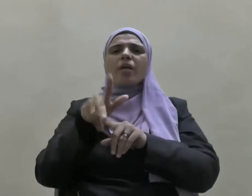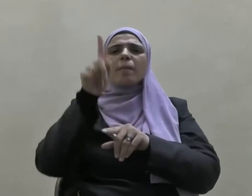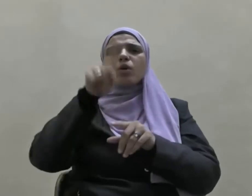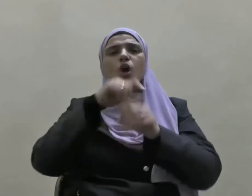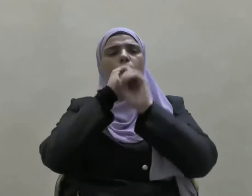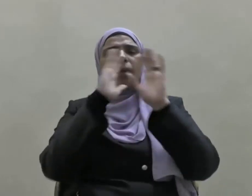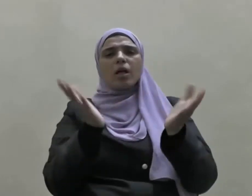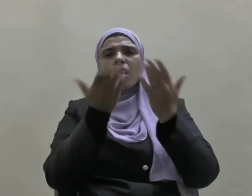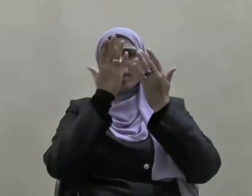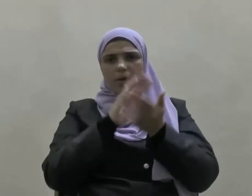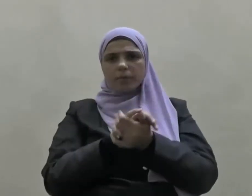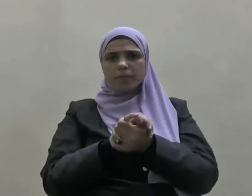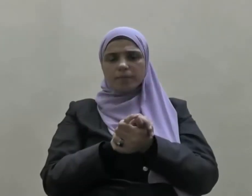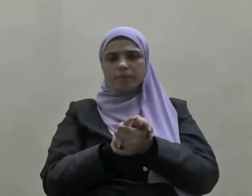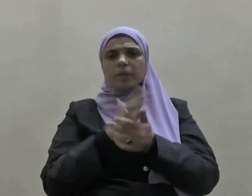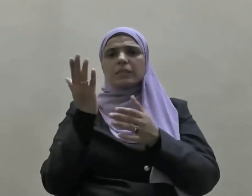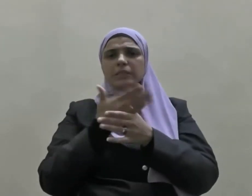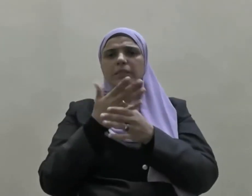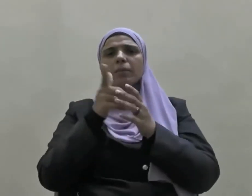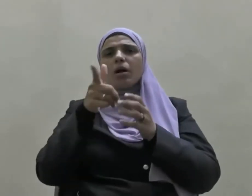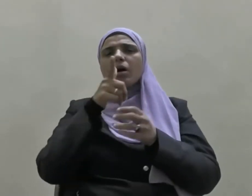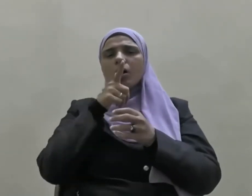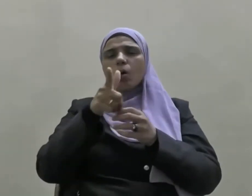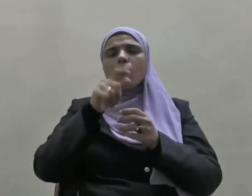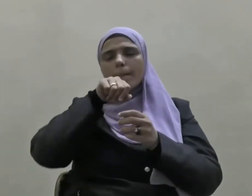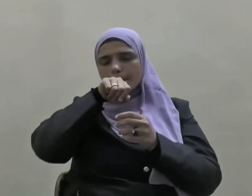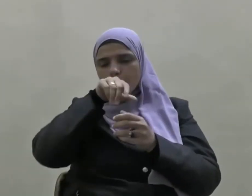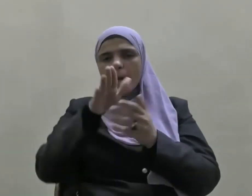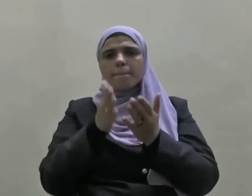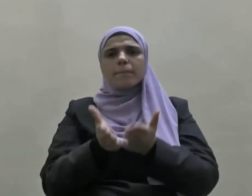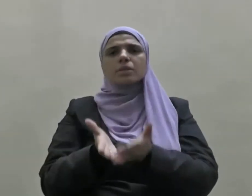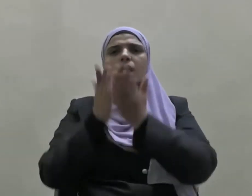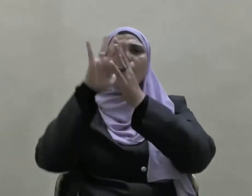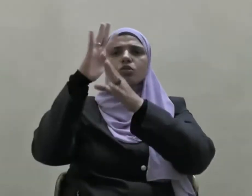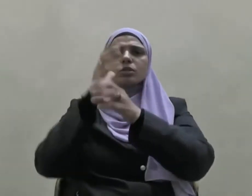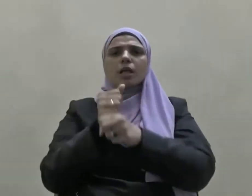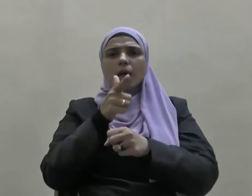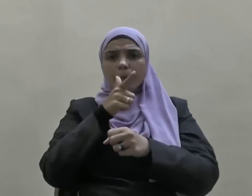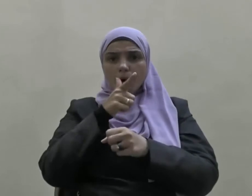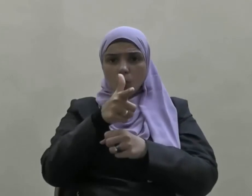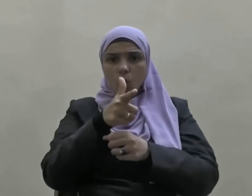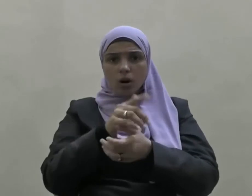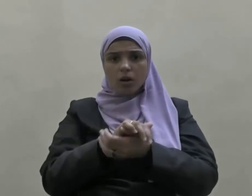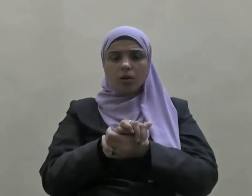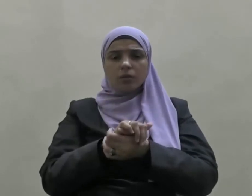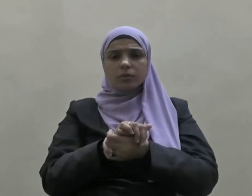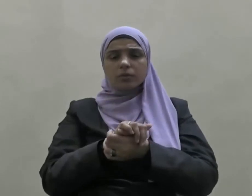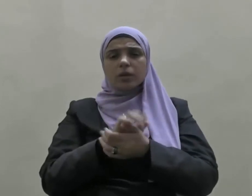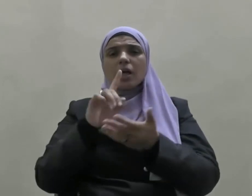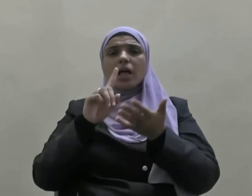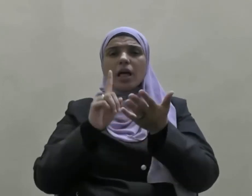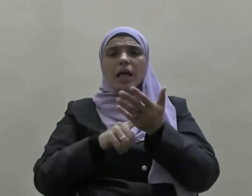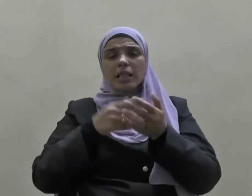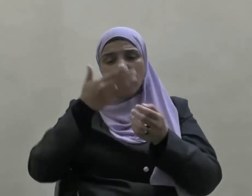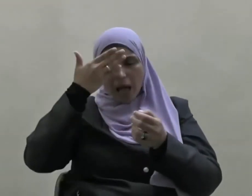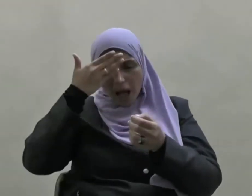عذابه يوم القيامة حيث يقول نبينا صلى الله عليه وسلم إن